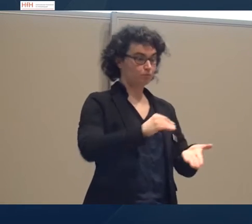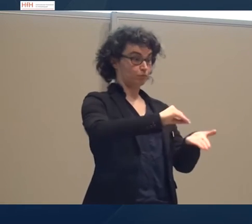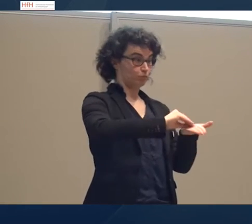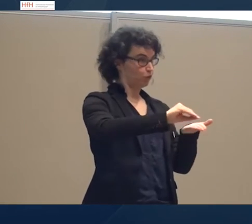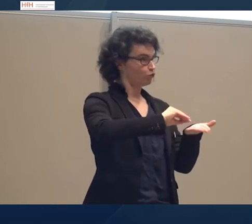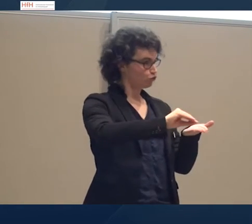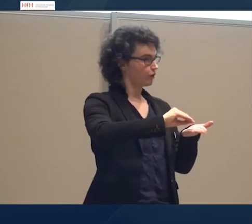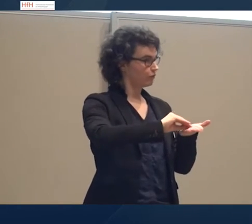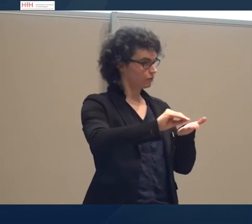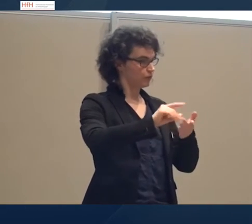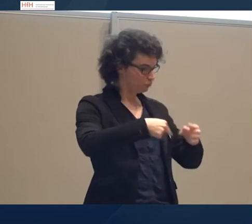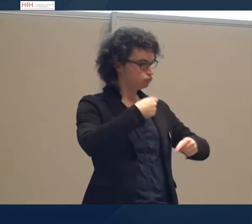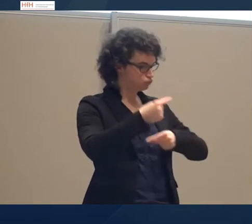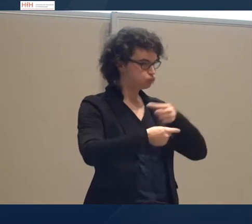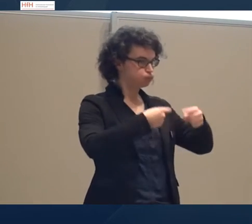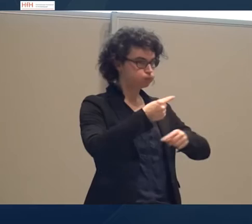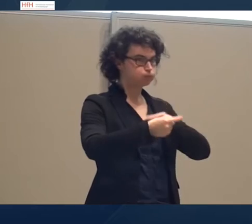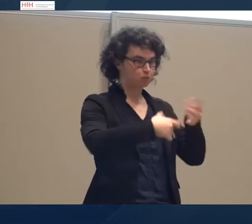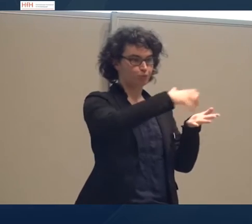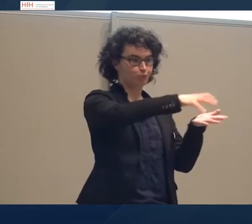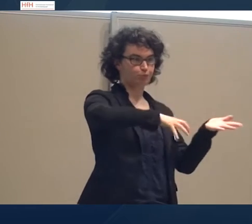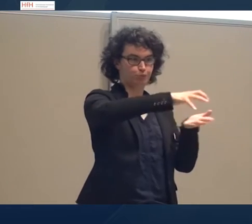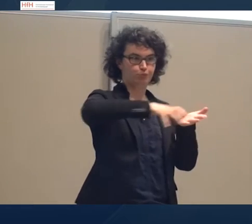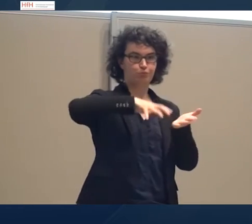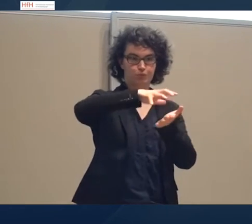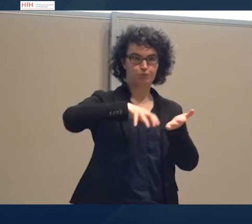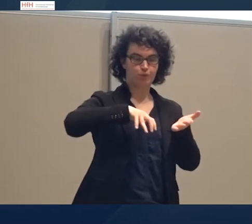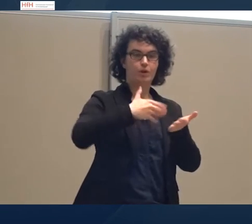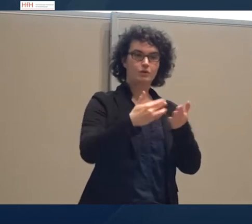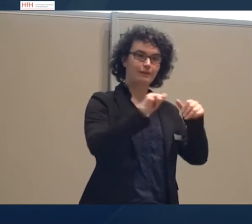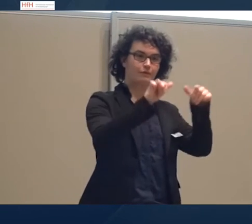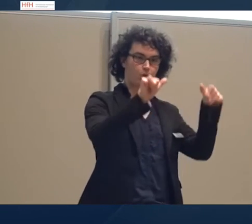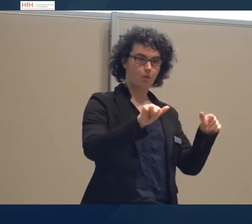verselbstständigt hat, in denen die als Format der Überlieferung dienten,